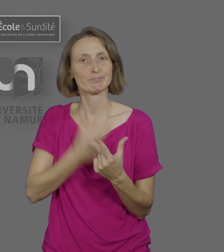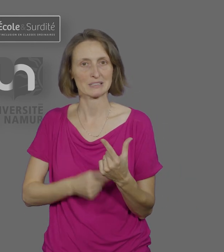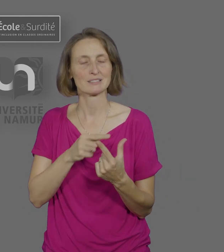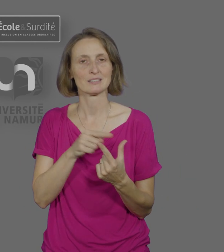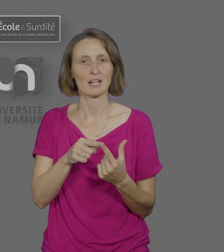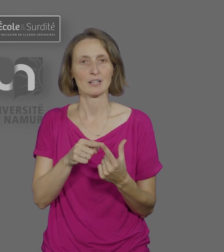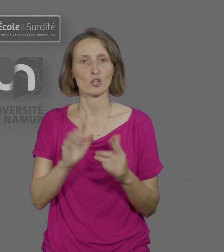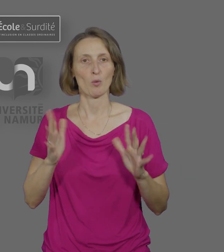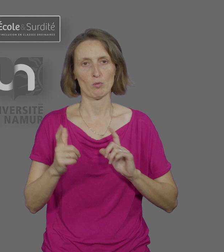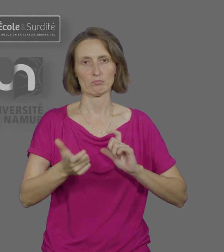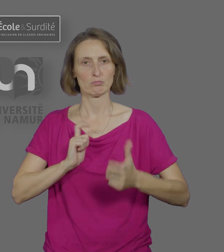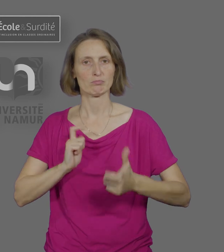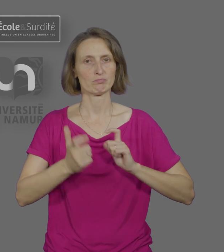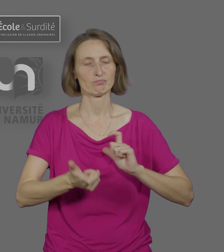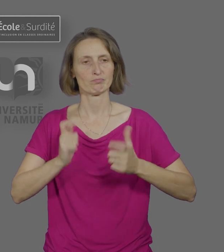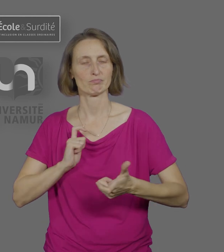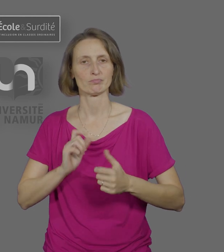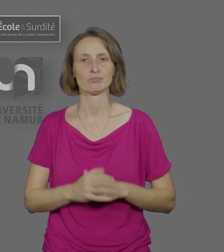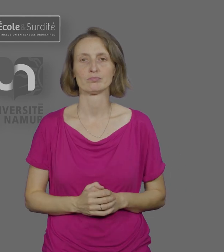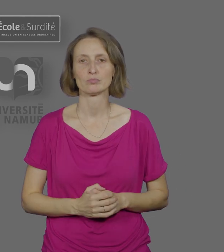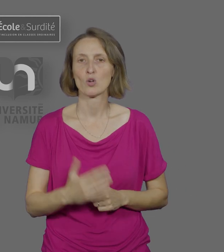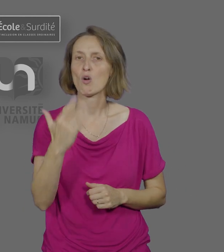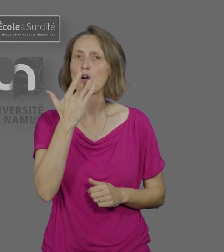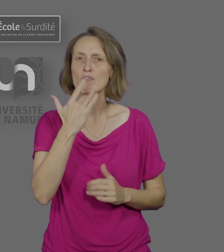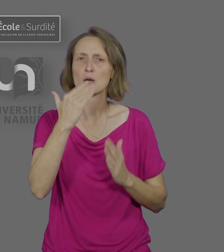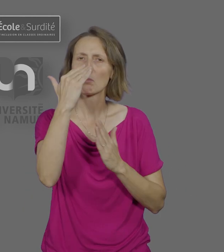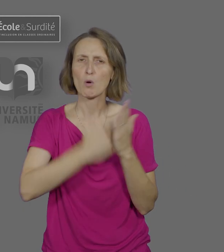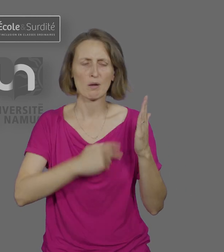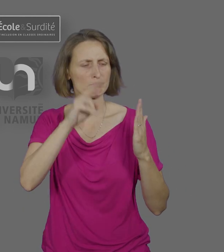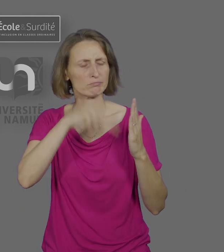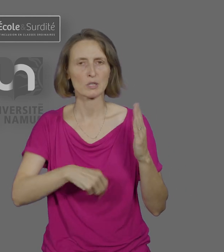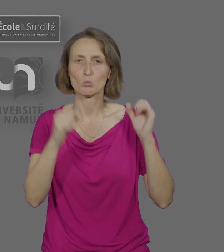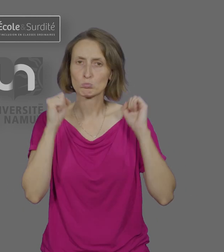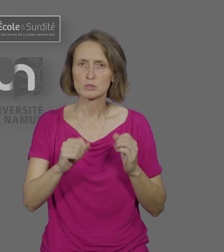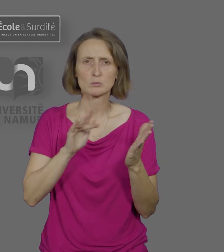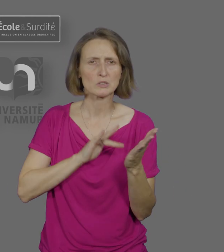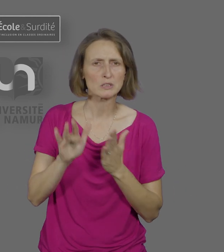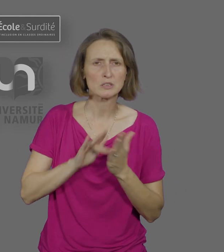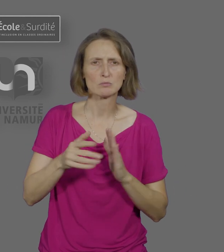sur le site du LSFB Lab de l'Université de Namur et sur le site d'École et surdité.-titrage Radio